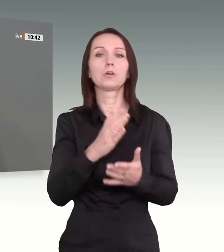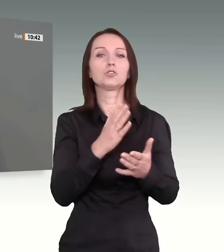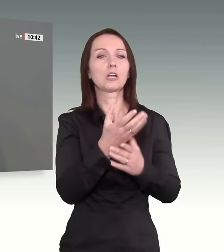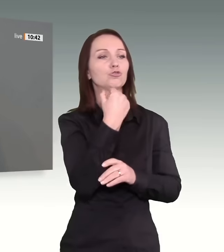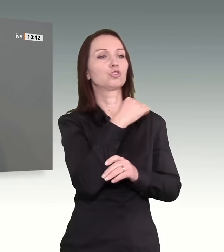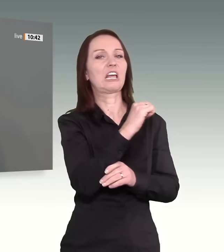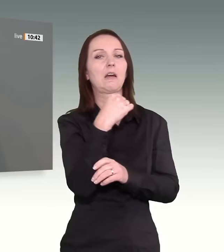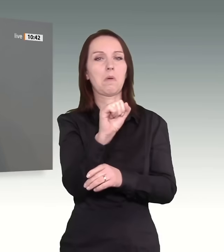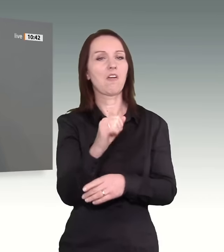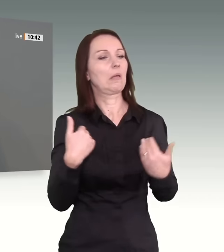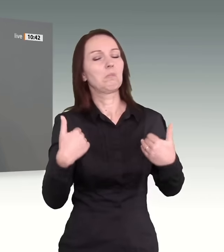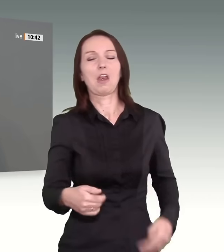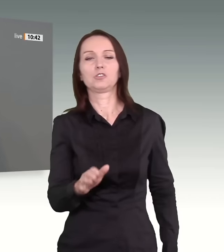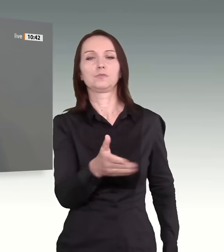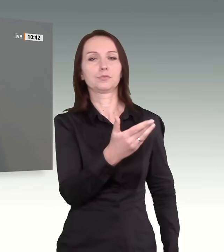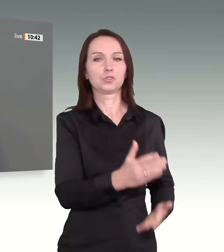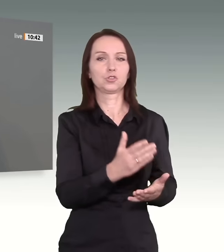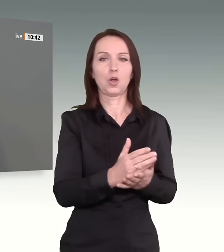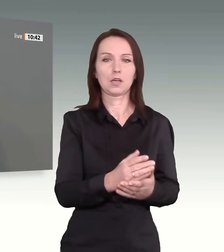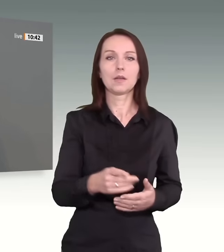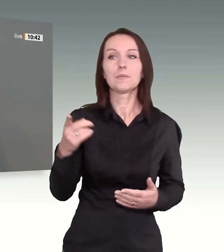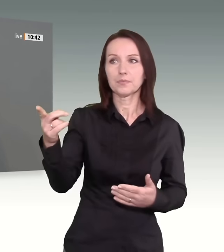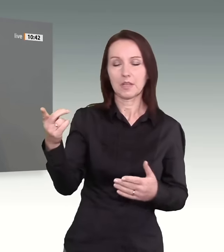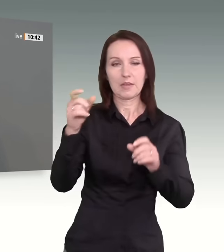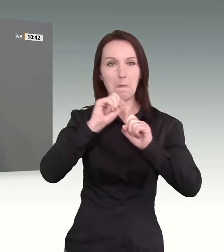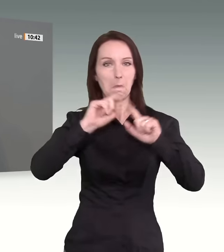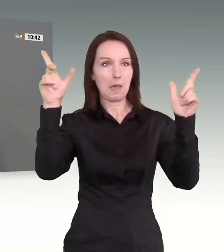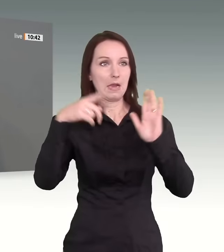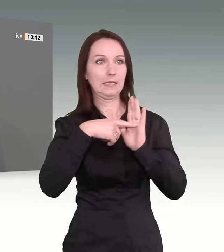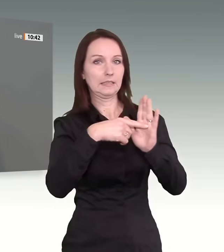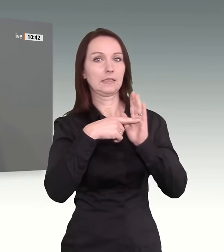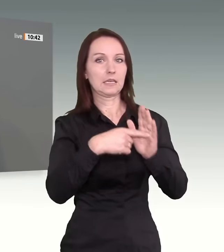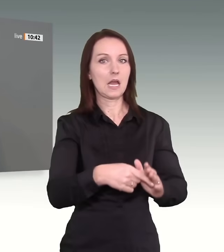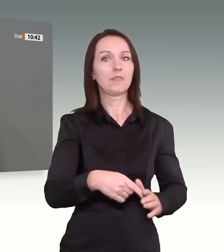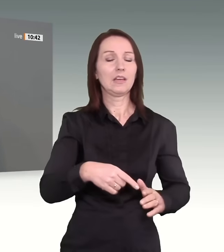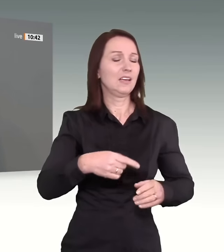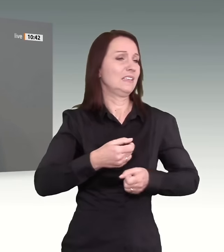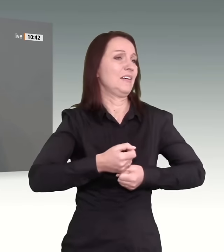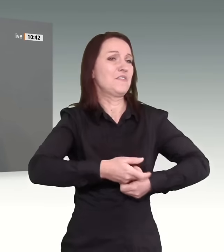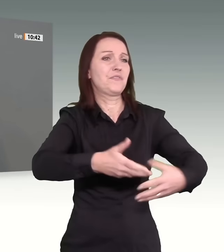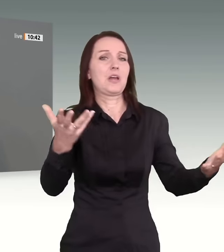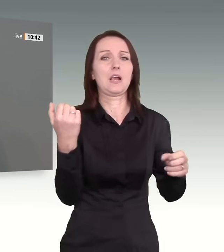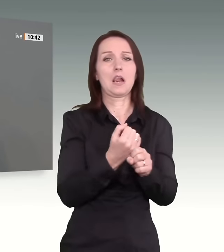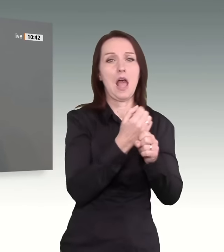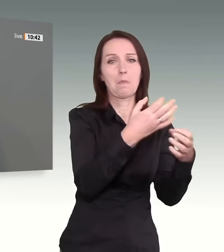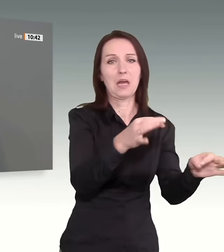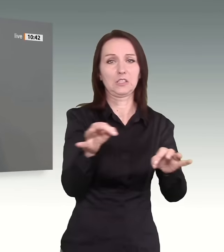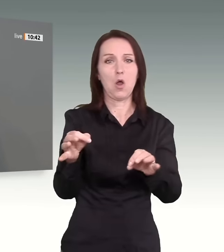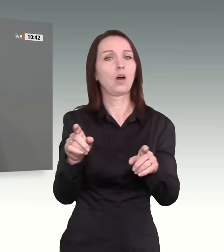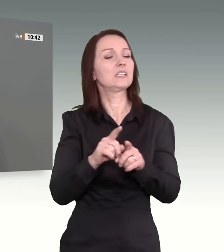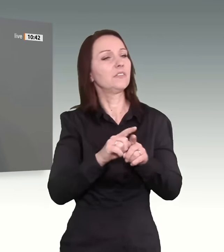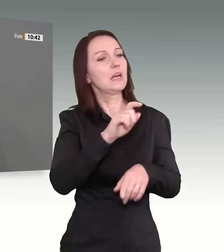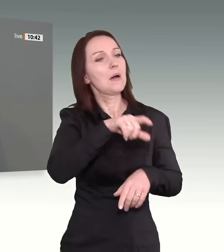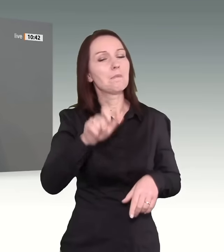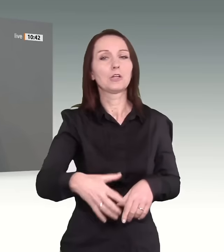das Bild eines Heeres von Arbeitslosen gezeichnet, als wären die Menschen im Bürgergeldbezug, als wäre das